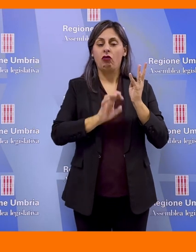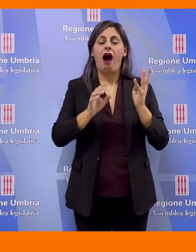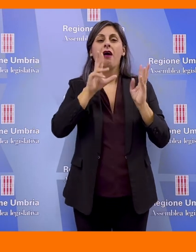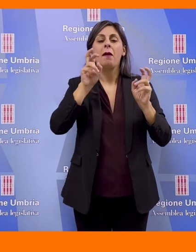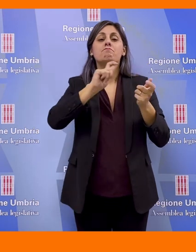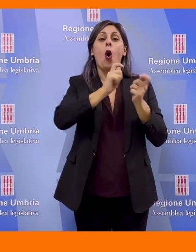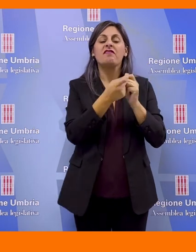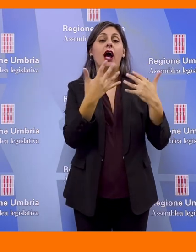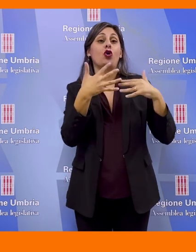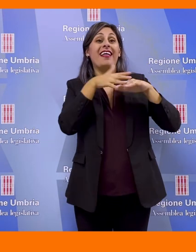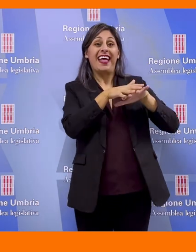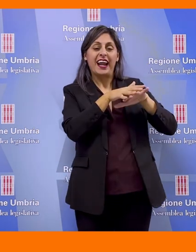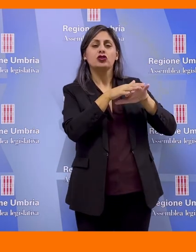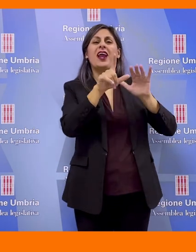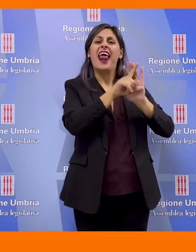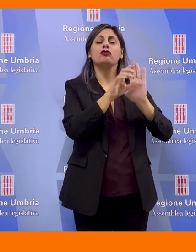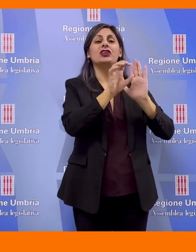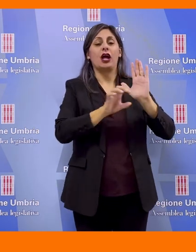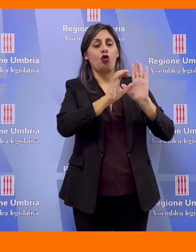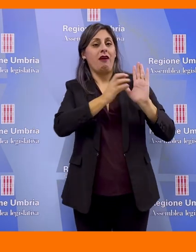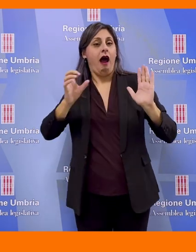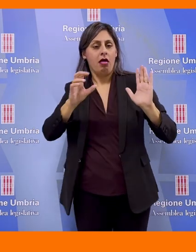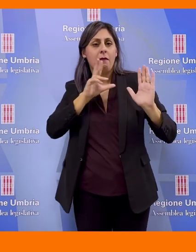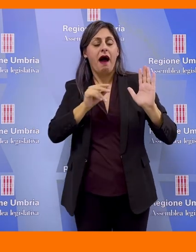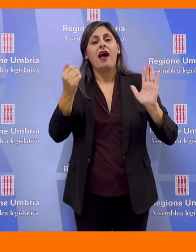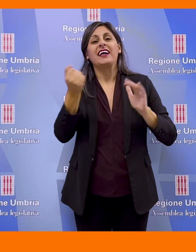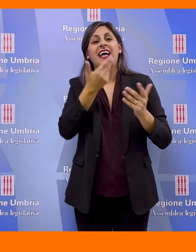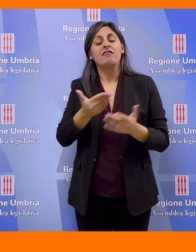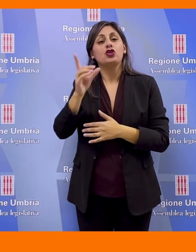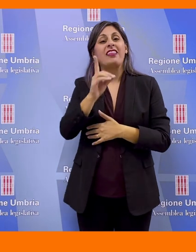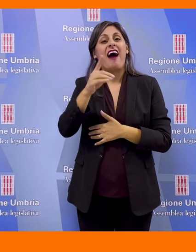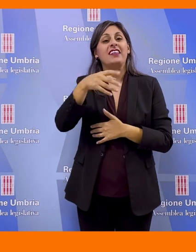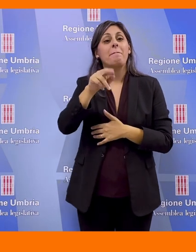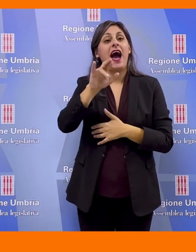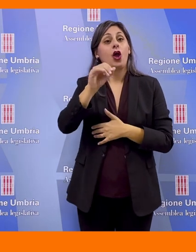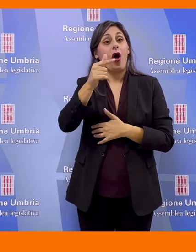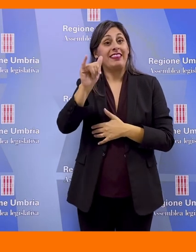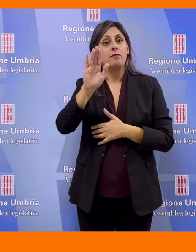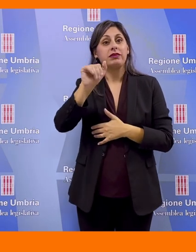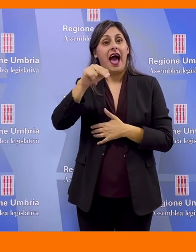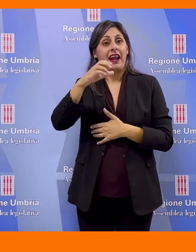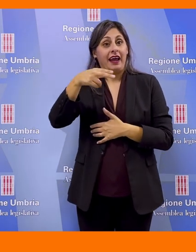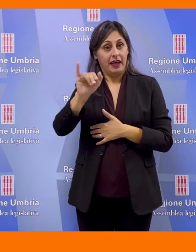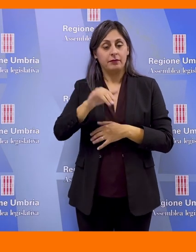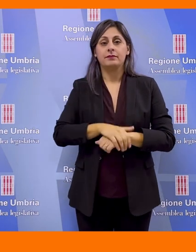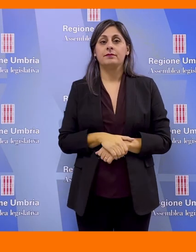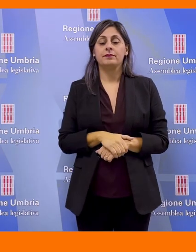modificazioni e integrazioni di leggi regionali. Ce ne parla in questo servizio David Mariotti Bianchi. L